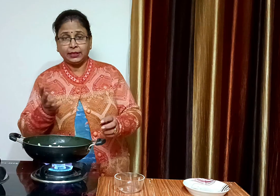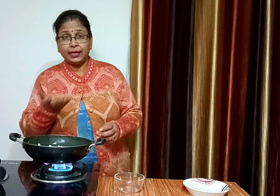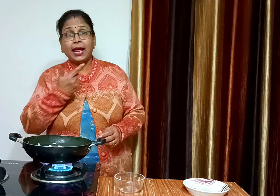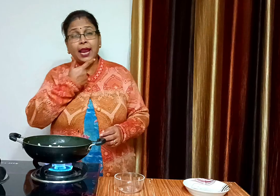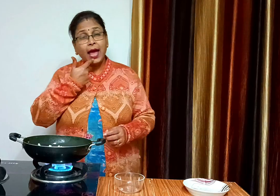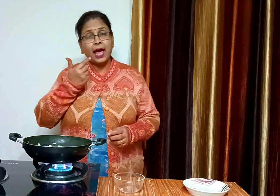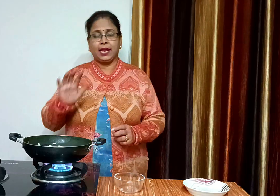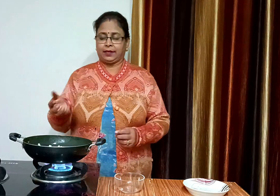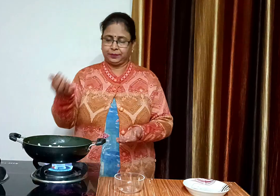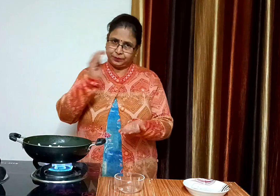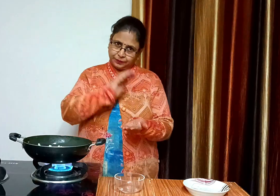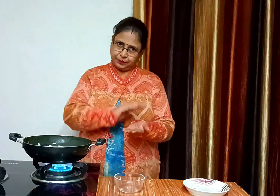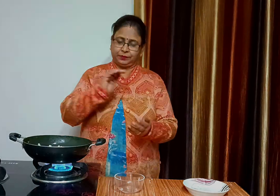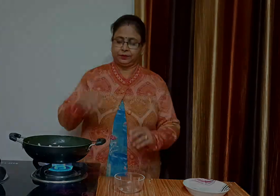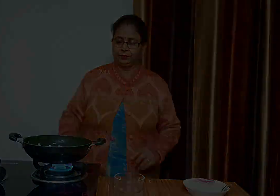भी हलका गोलन ब्रान होने तक फ्राय करेंगे